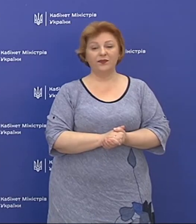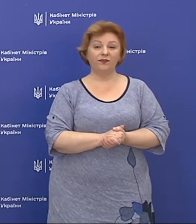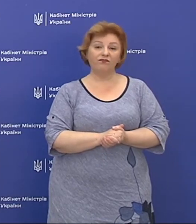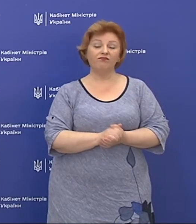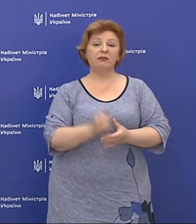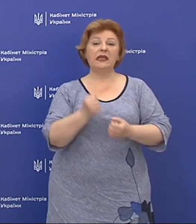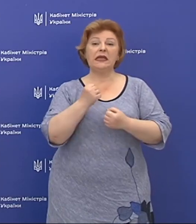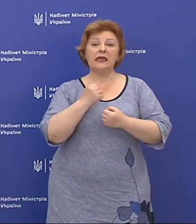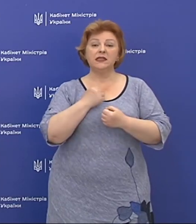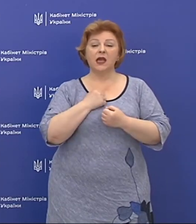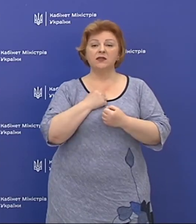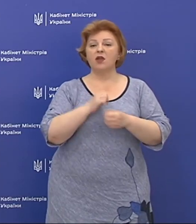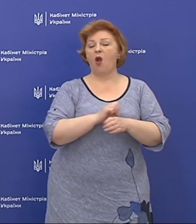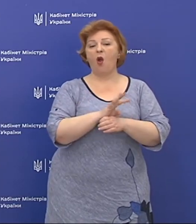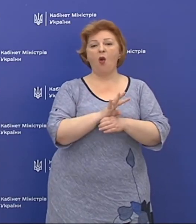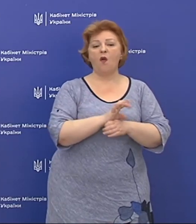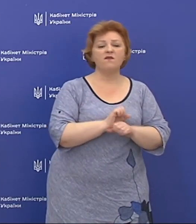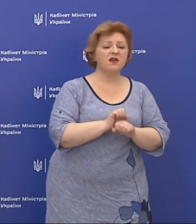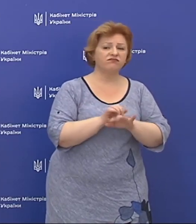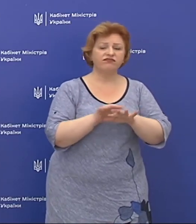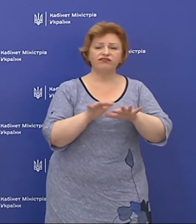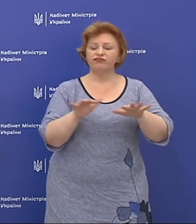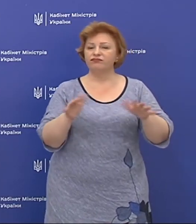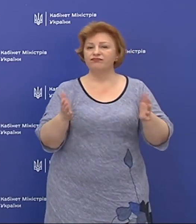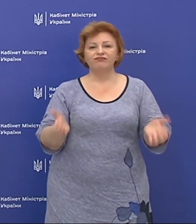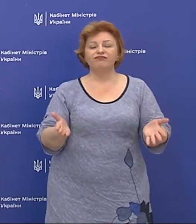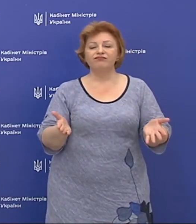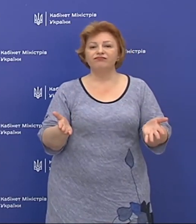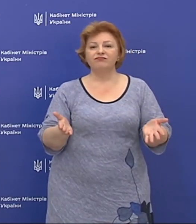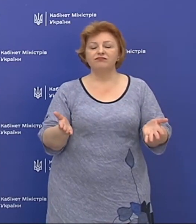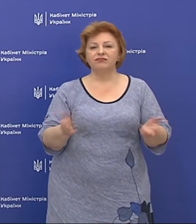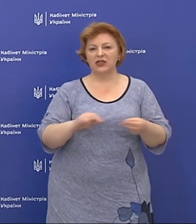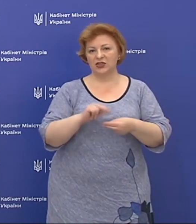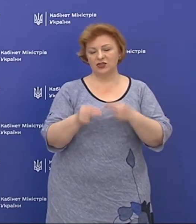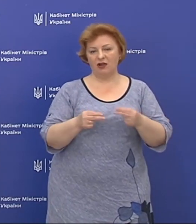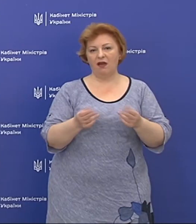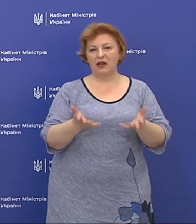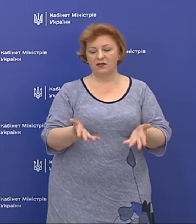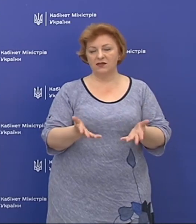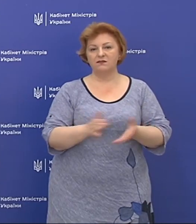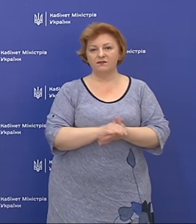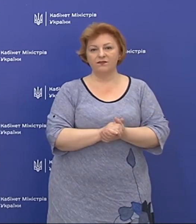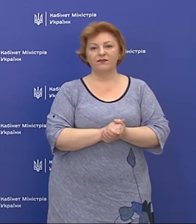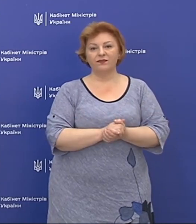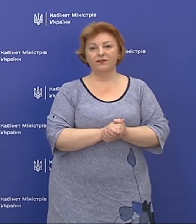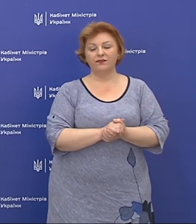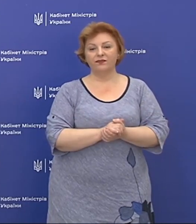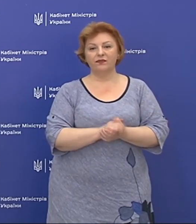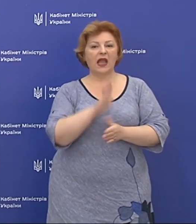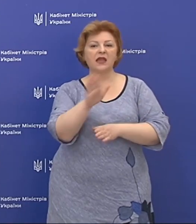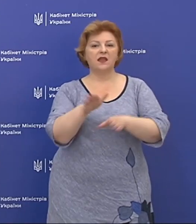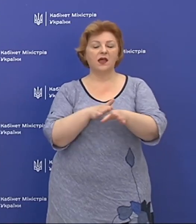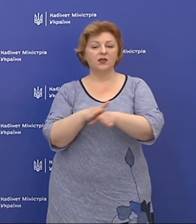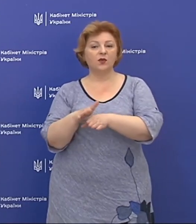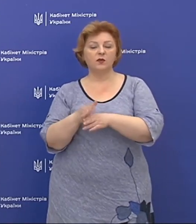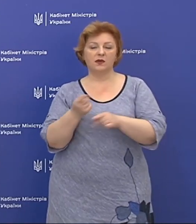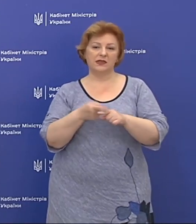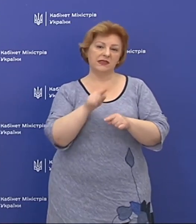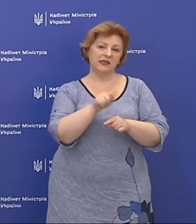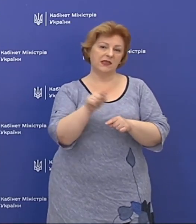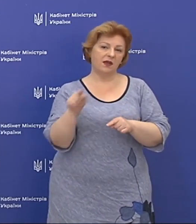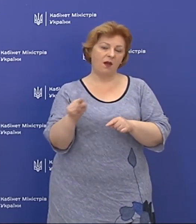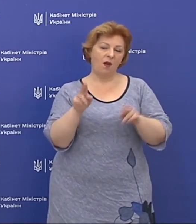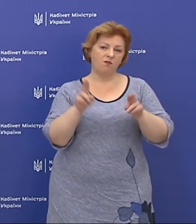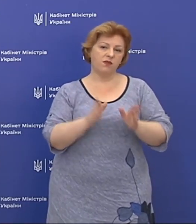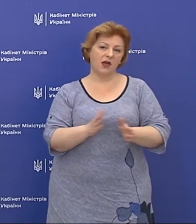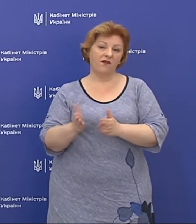На жаль, повід розповсюджується саме через недотримання цих правил.